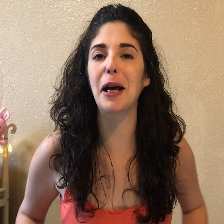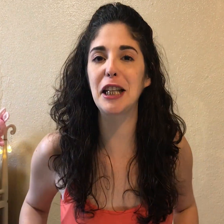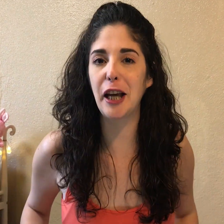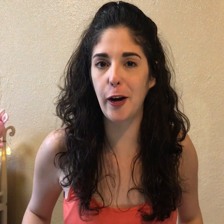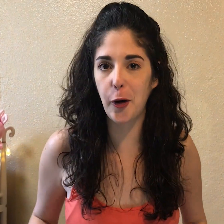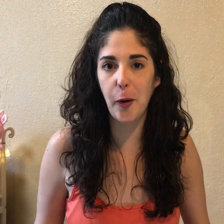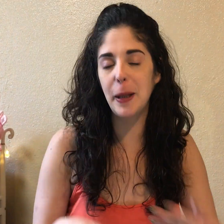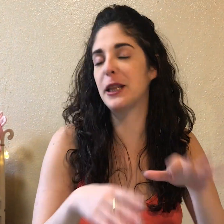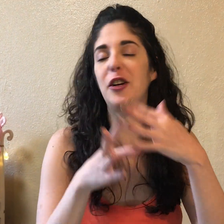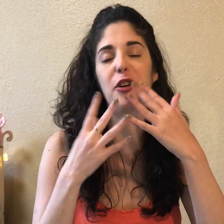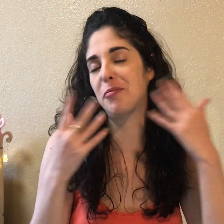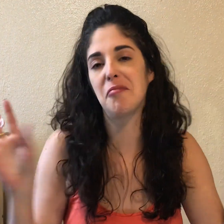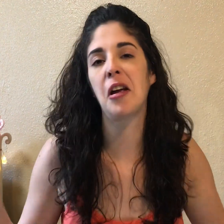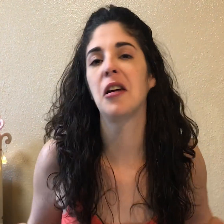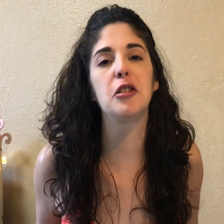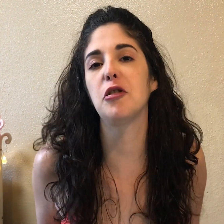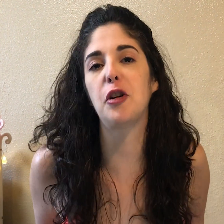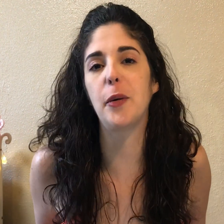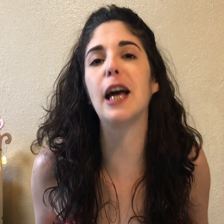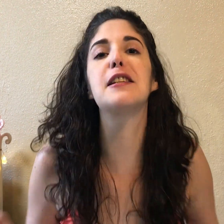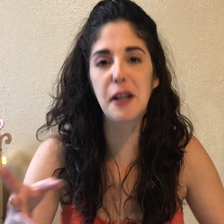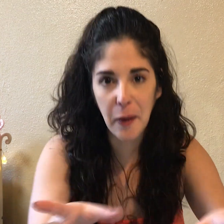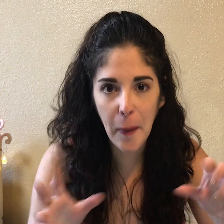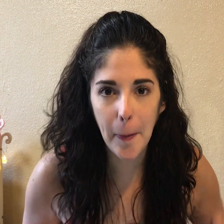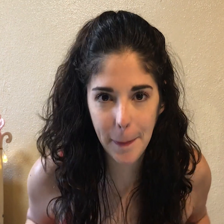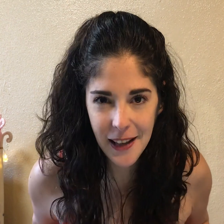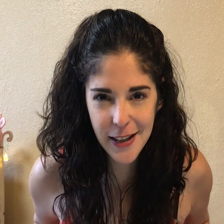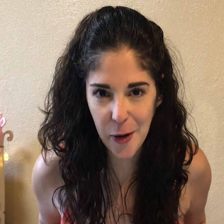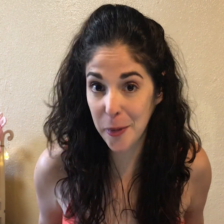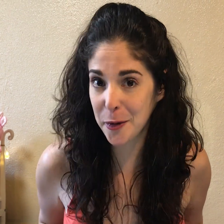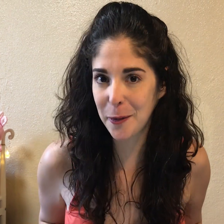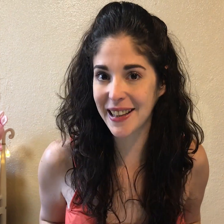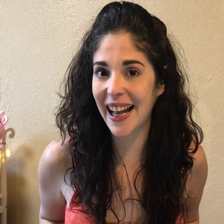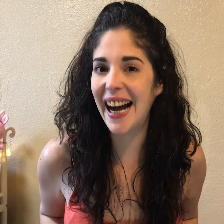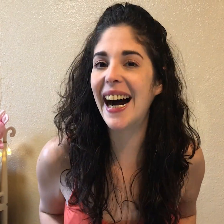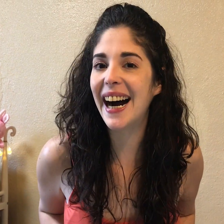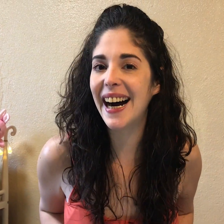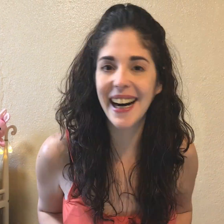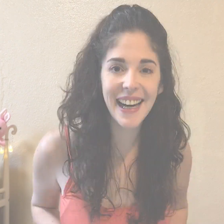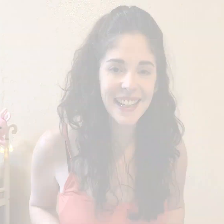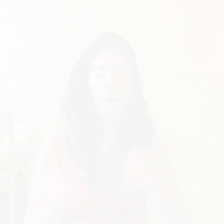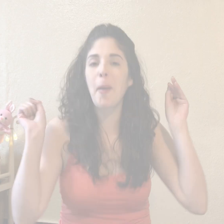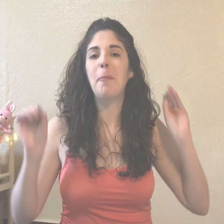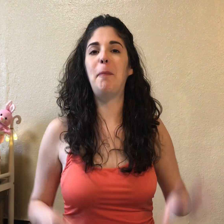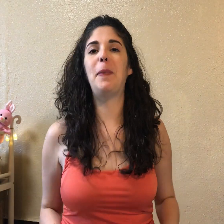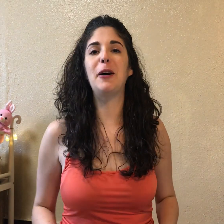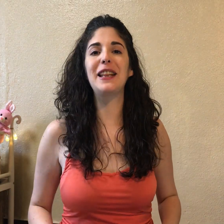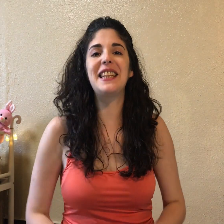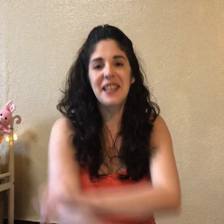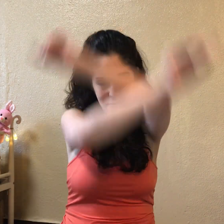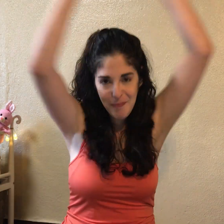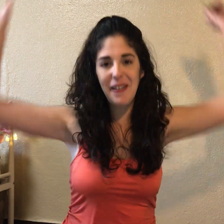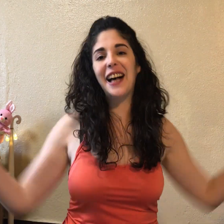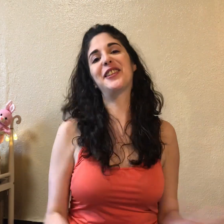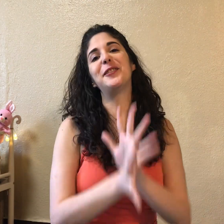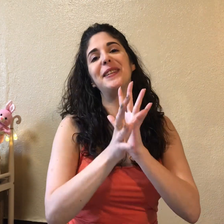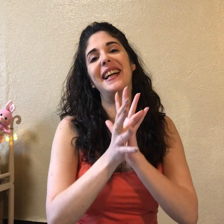practiques en los comentarios. No te lo voy a decir. Pénsalo por tu cuenta. Pero antes, matome,